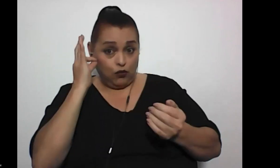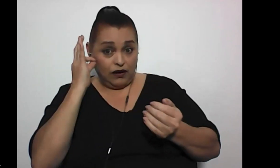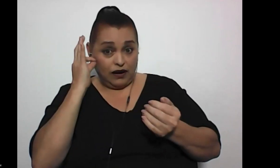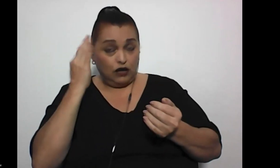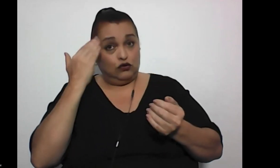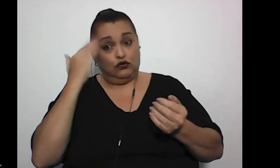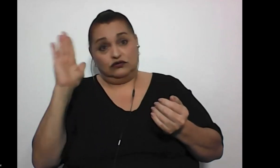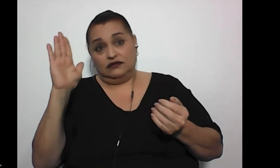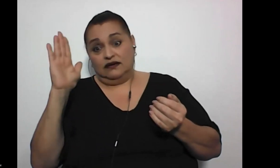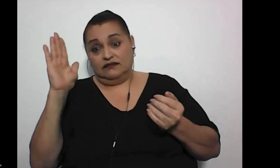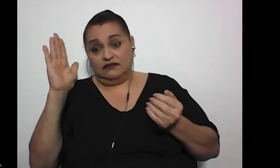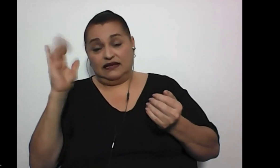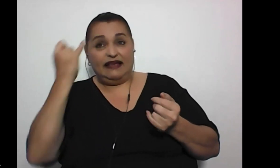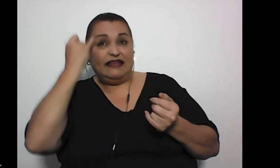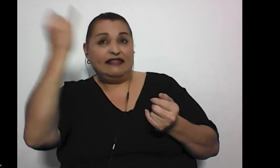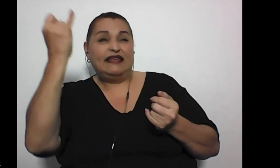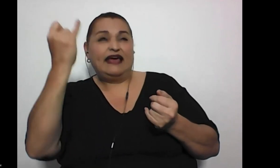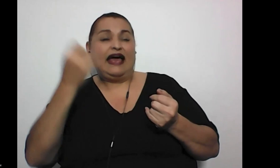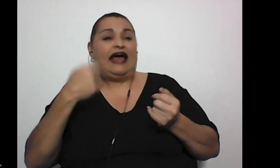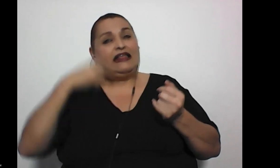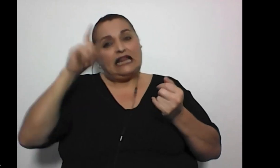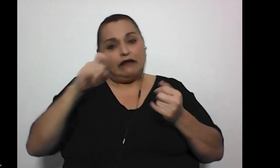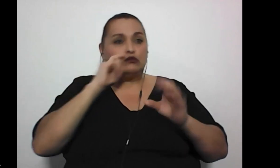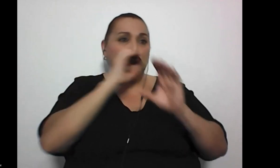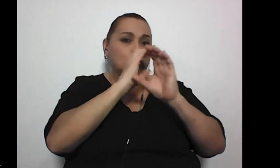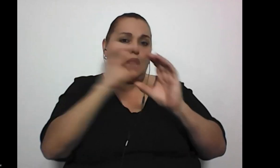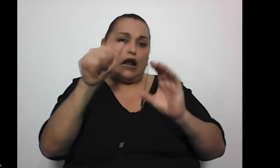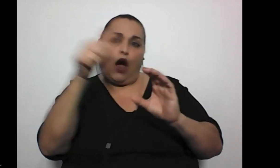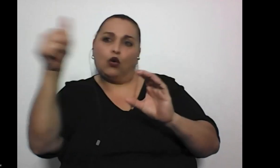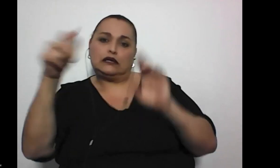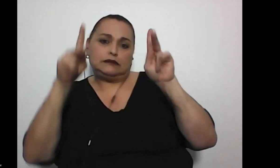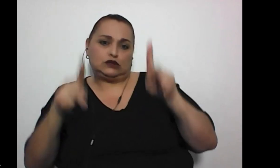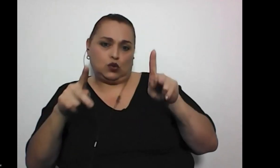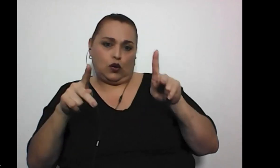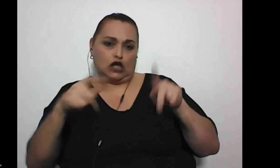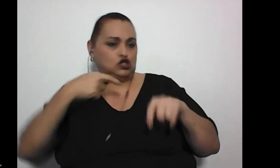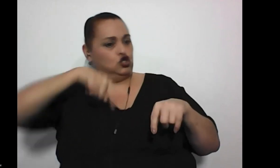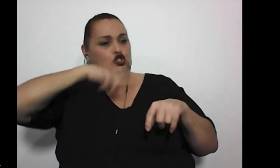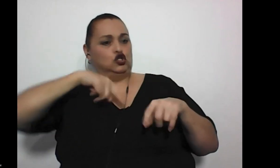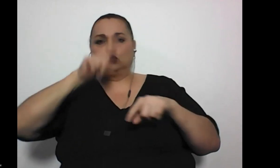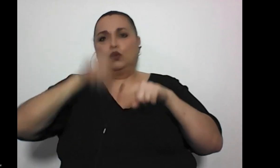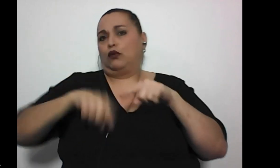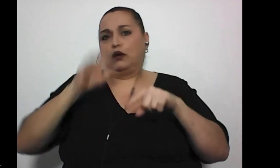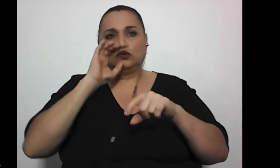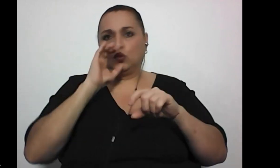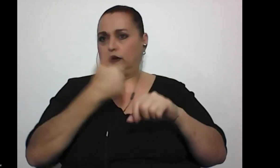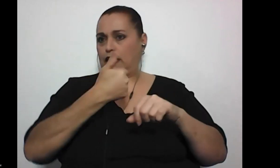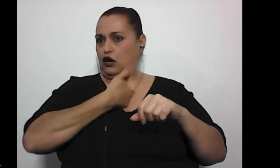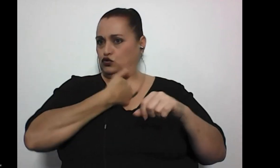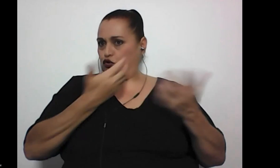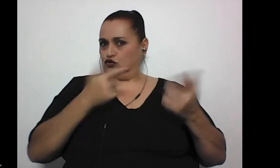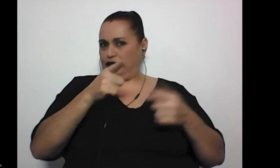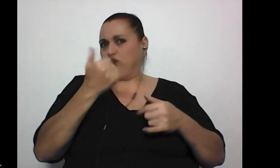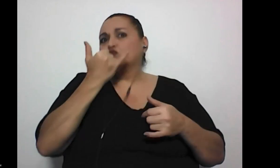sé, la idea de que tenemos que cuidar de otros como si nosotras no pudiéramos cuidar de otros lo cual es un terrible